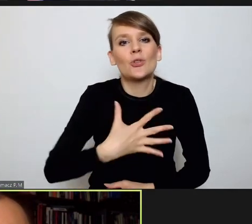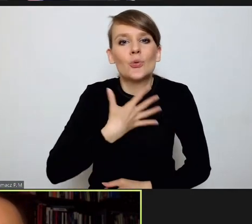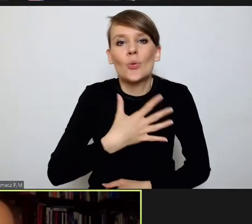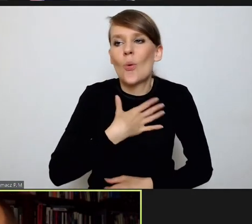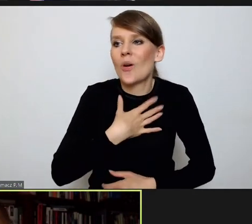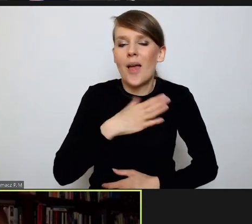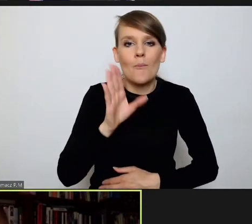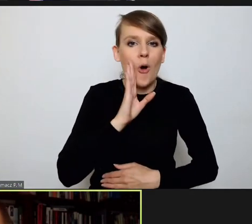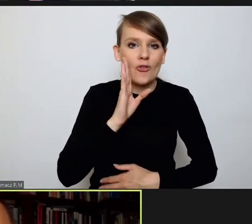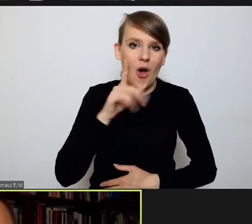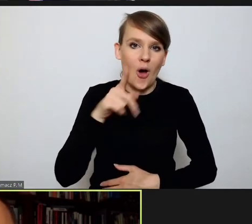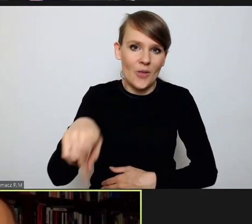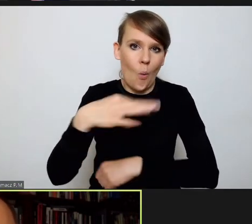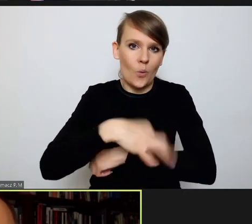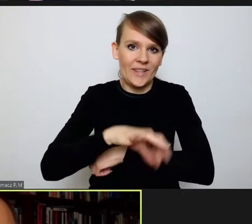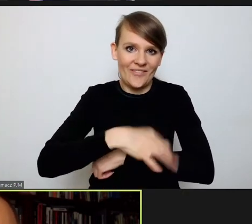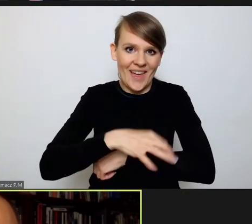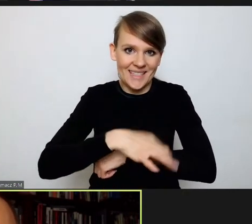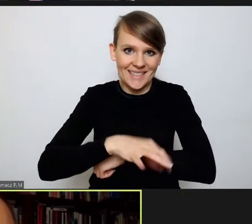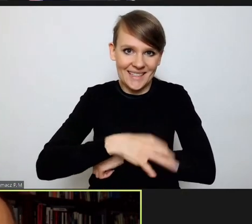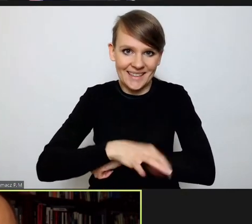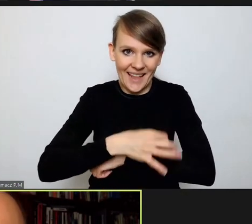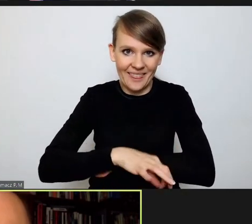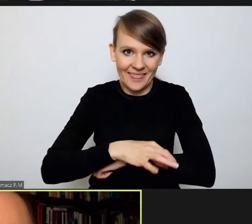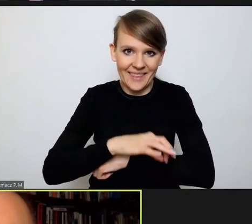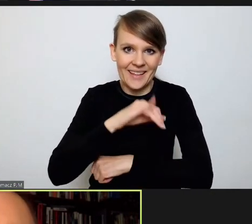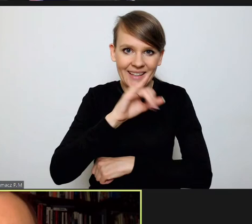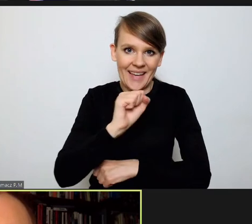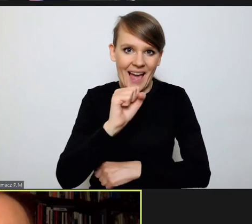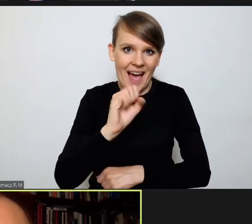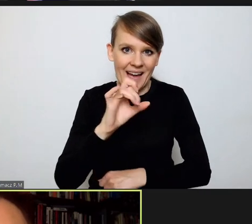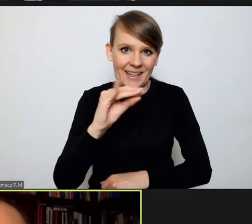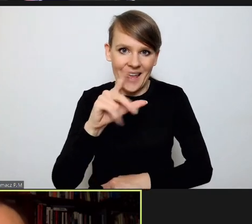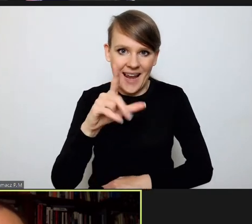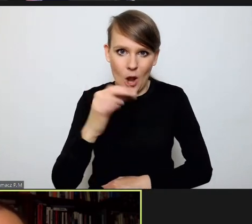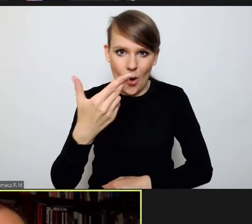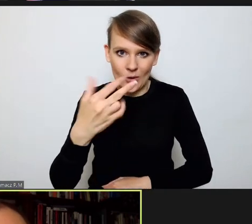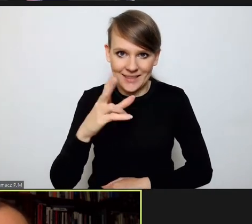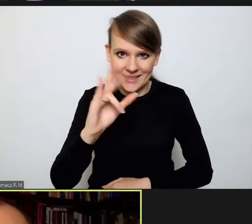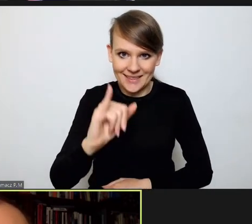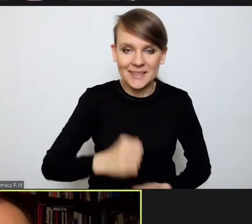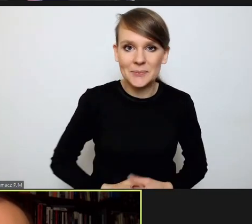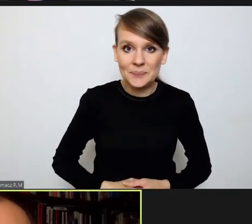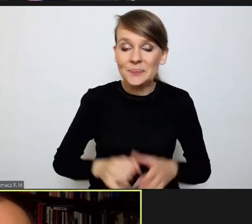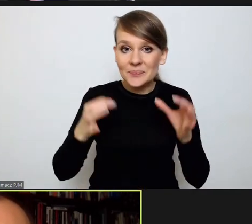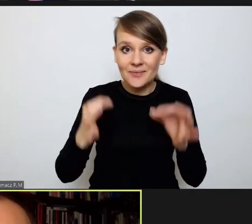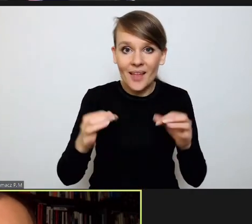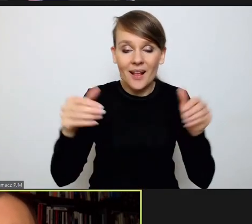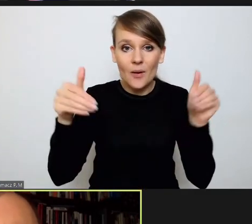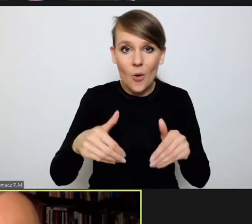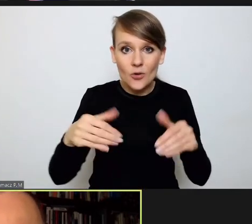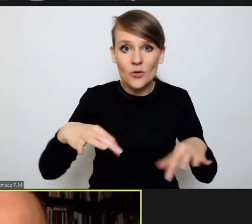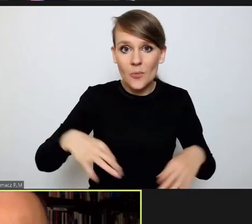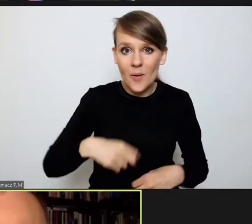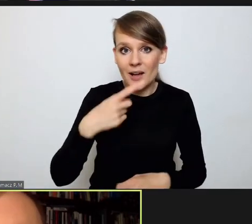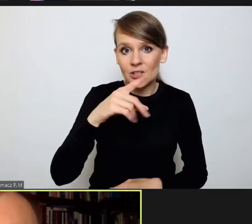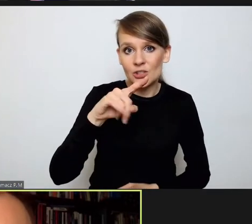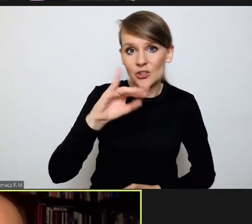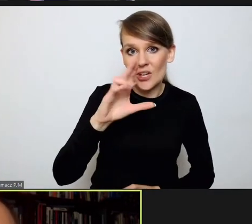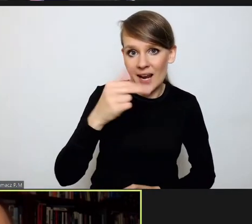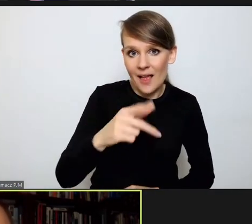u siebie w katedrze na Uniwersytecie Jagiellońskim. To teraz może w takim razie pan dziekan Piotr